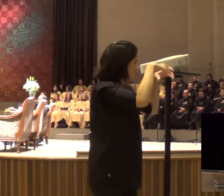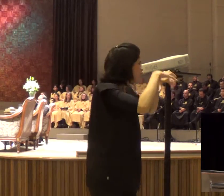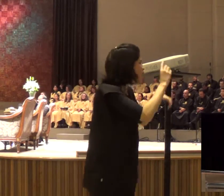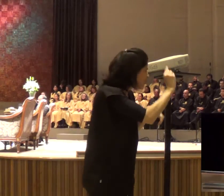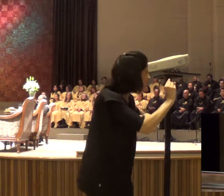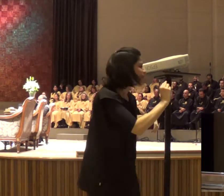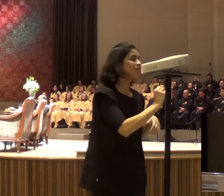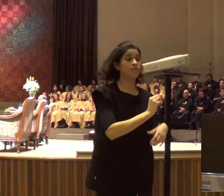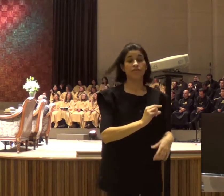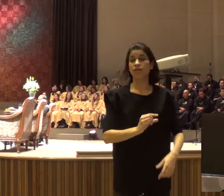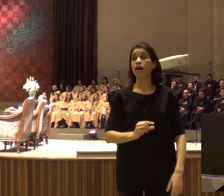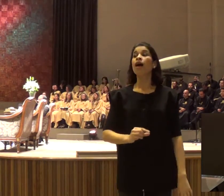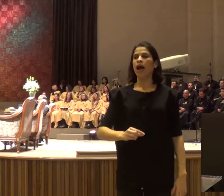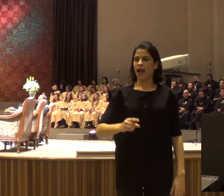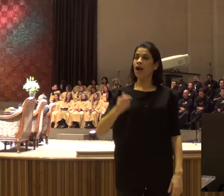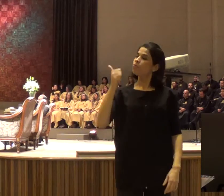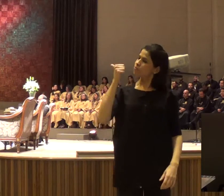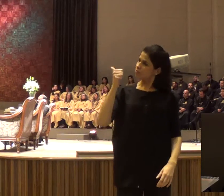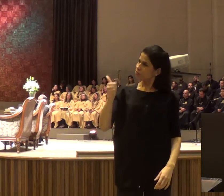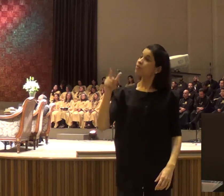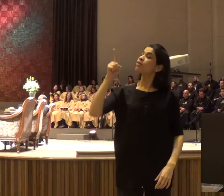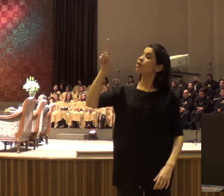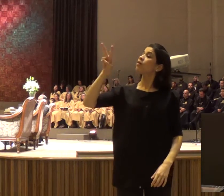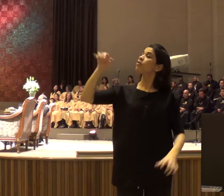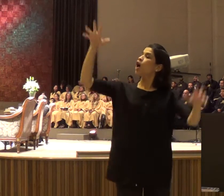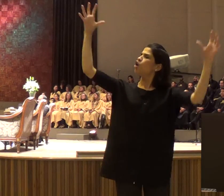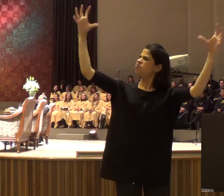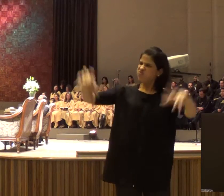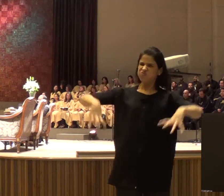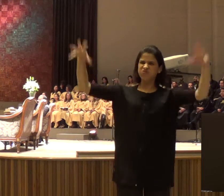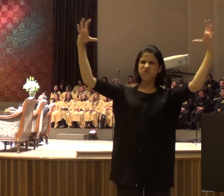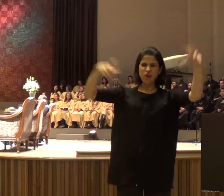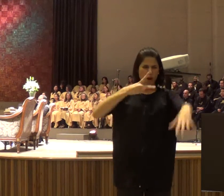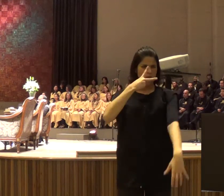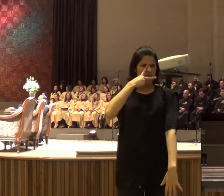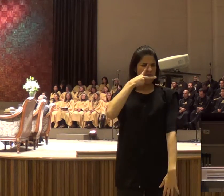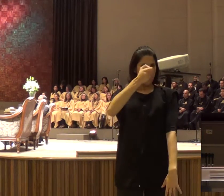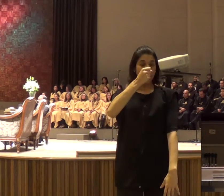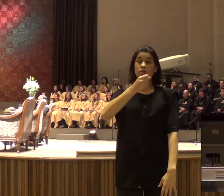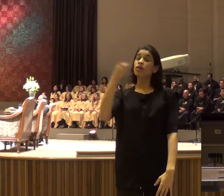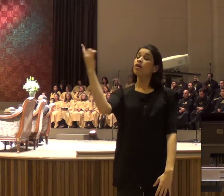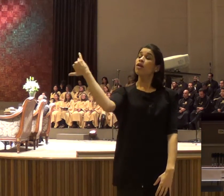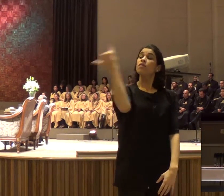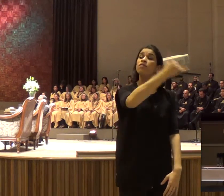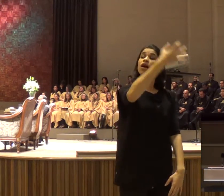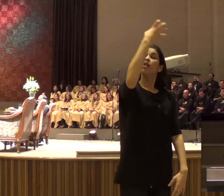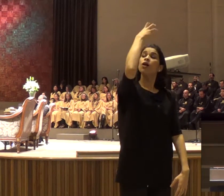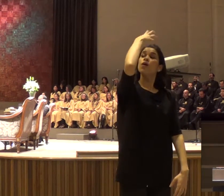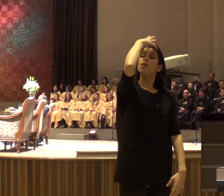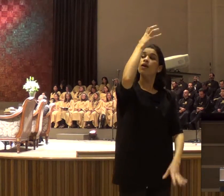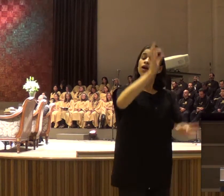Deus falar conosco, é, quando Deus usa, pequenos sinais,